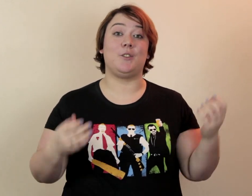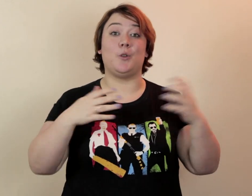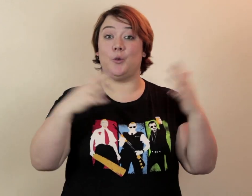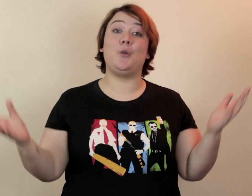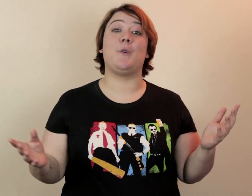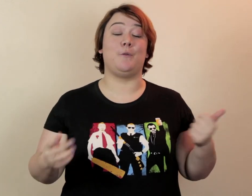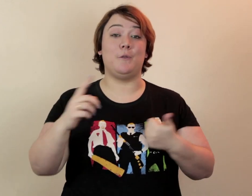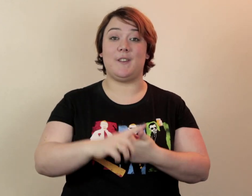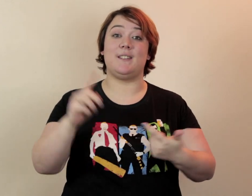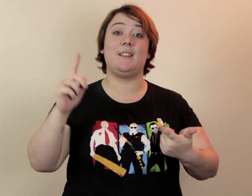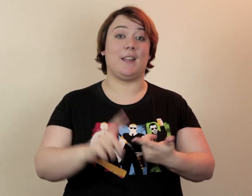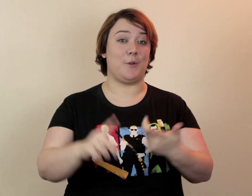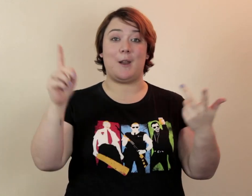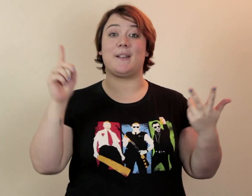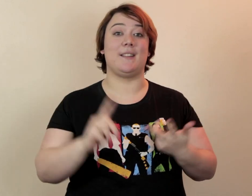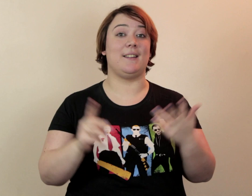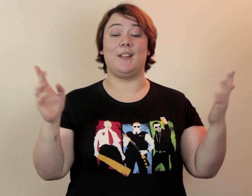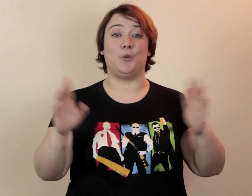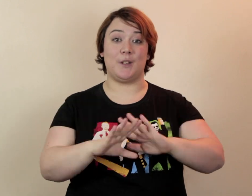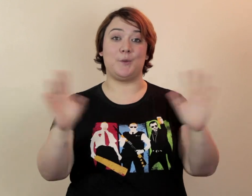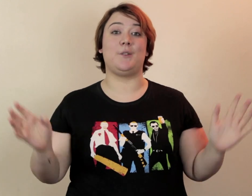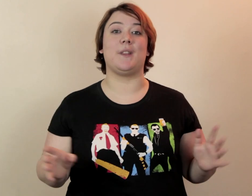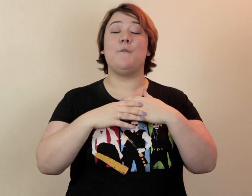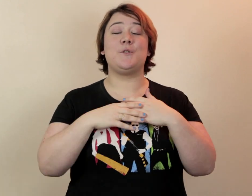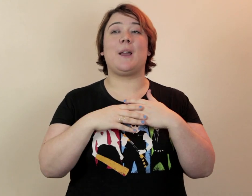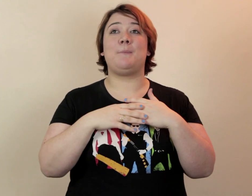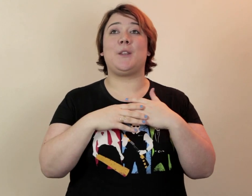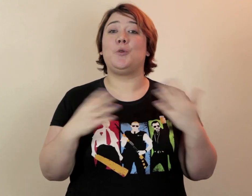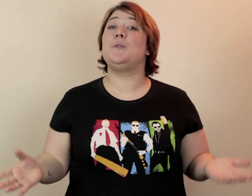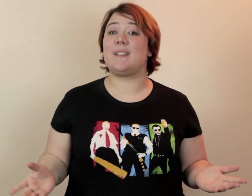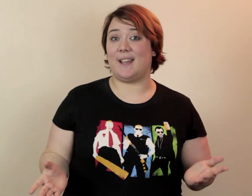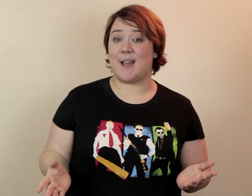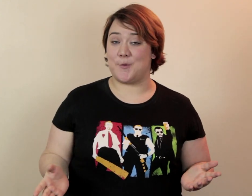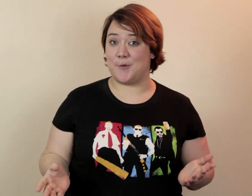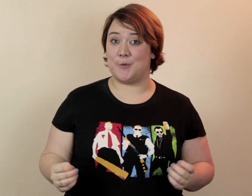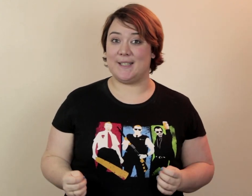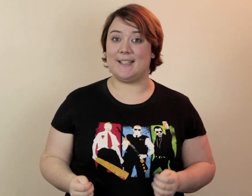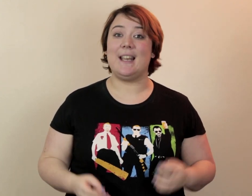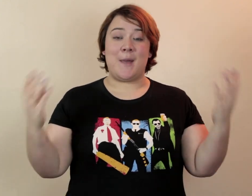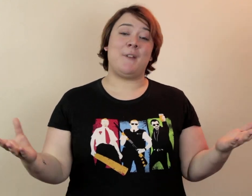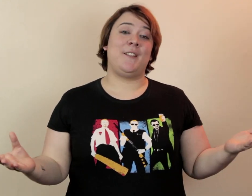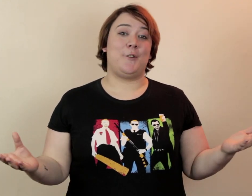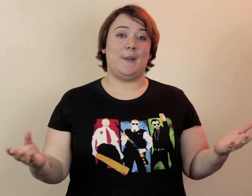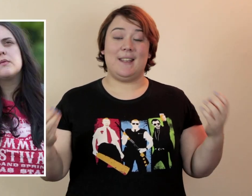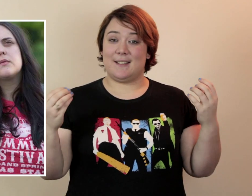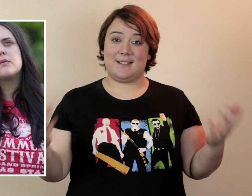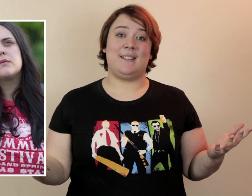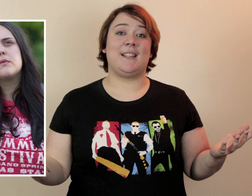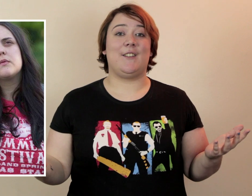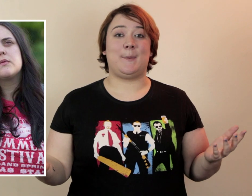De tous les points de vue, physique Et au niveau de la personnalité De tous les soucis qu'on a Vous n'aurez peut-être aucune série à me citer My Mad Fat Diary Et c'est ça qui va se